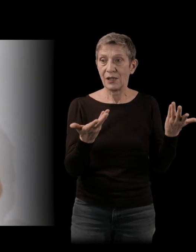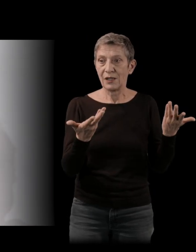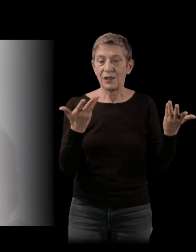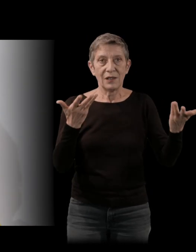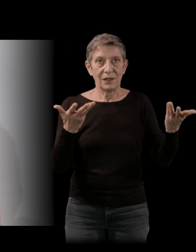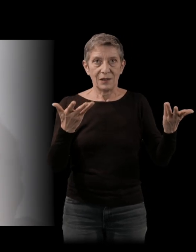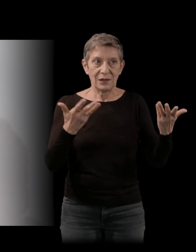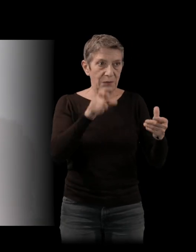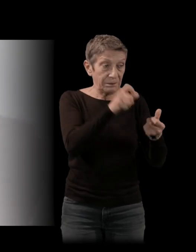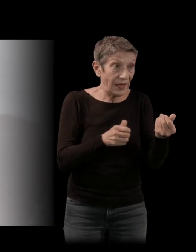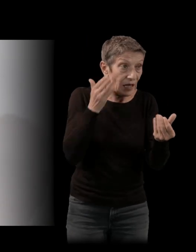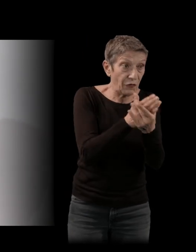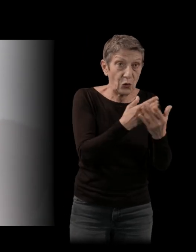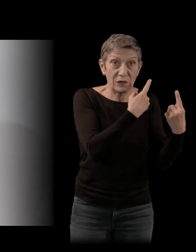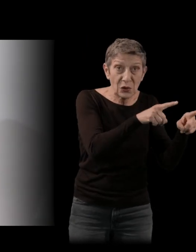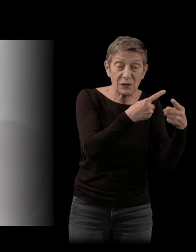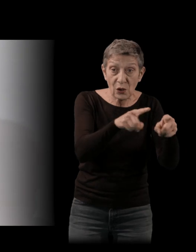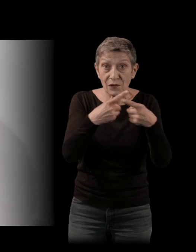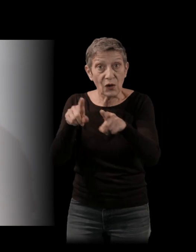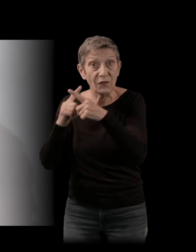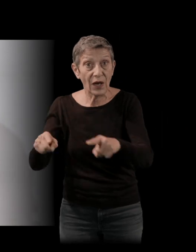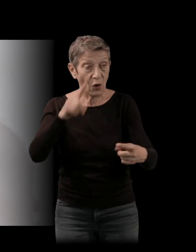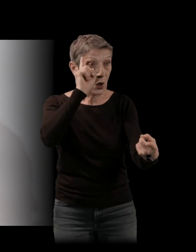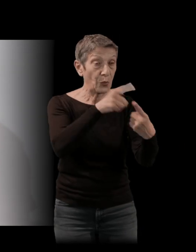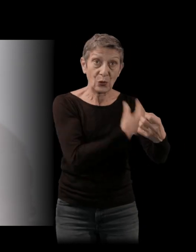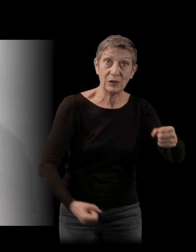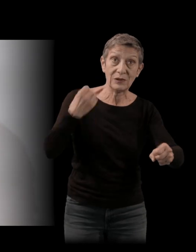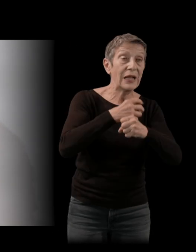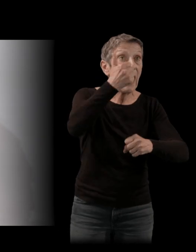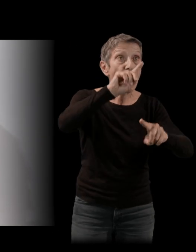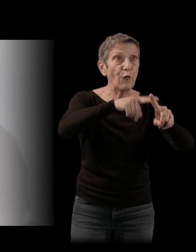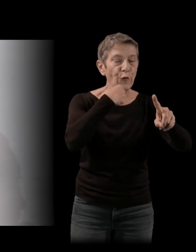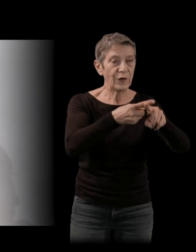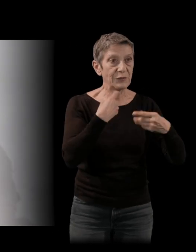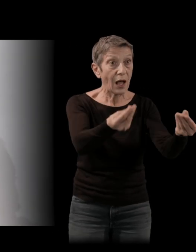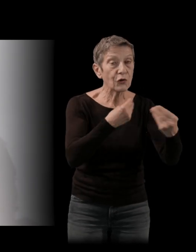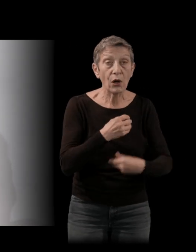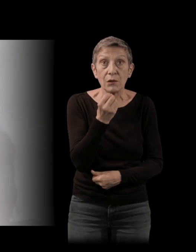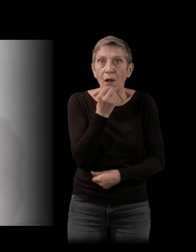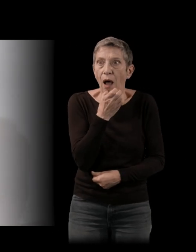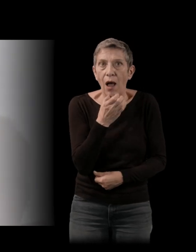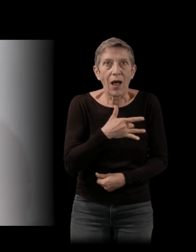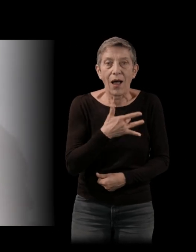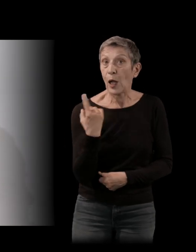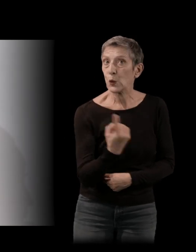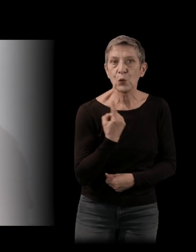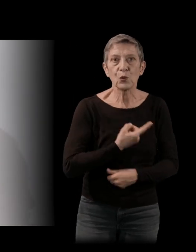d'intervenants pour arriver à créer une œuvre, moi, ça m'a toujours fascinée. Et il se passe exactement la même chose dans la musique.